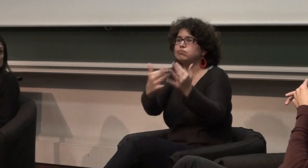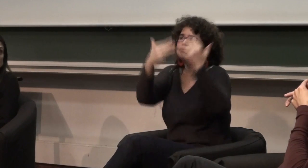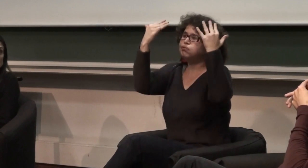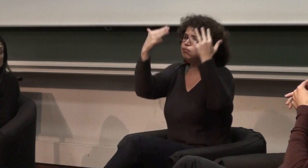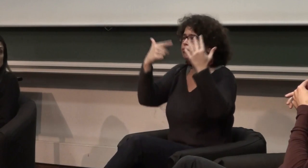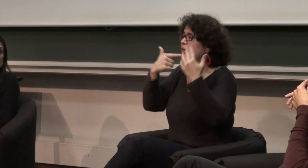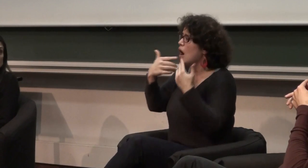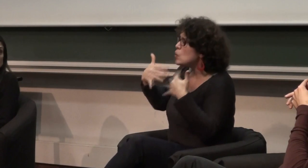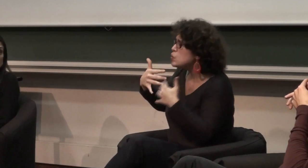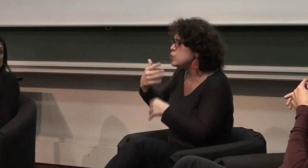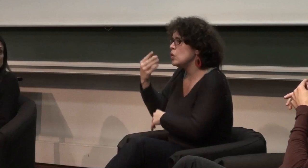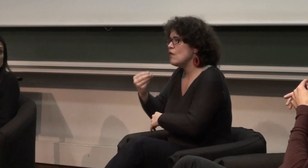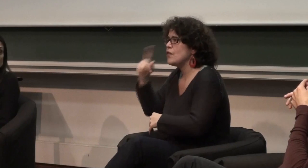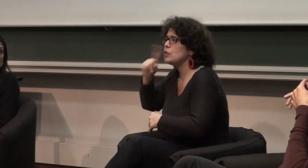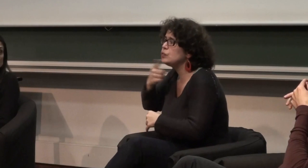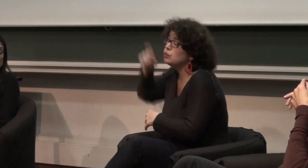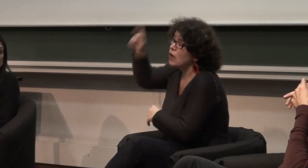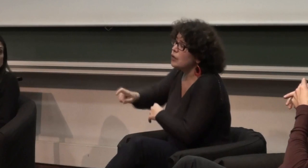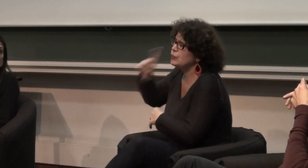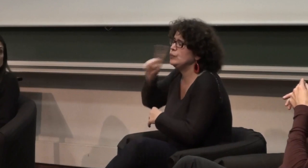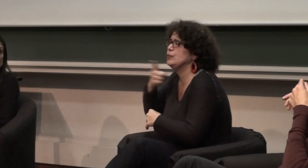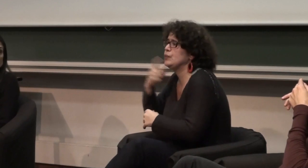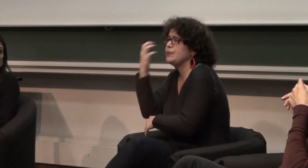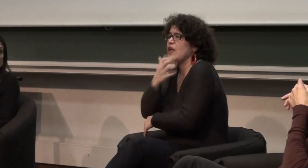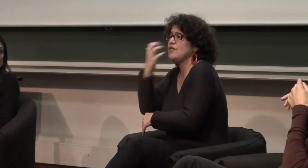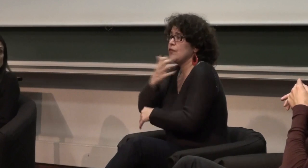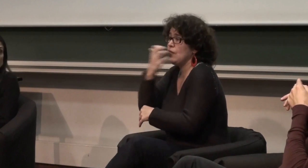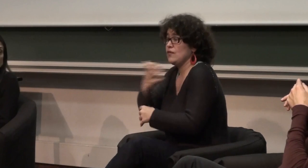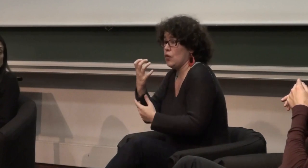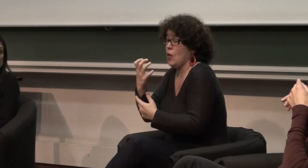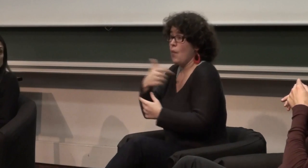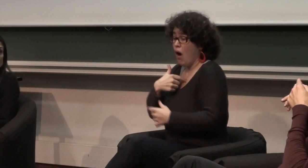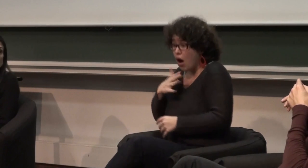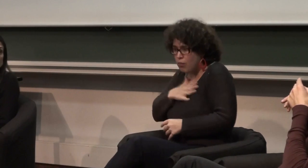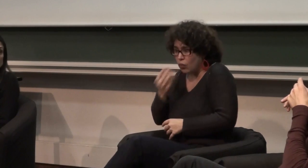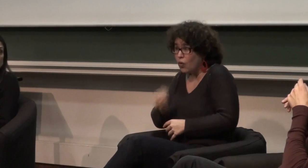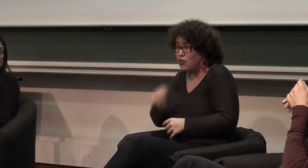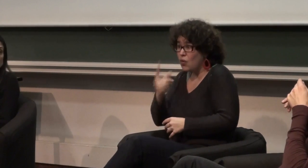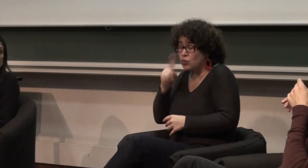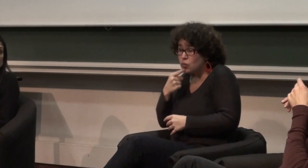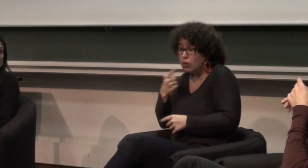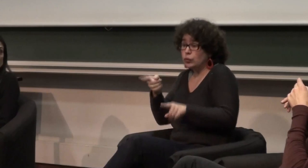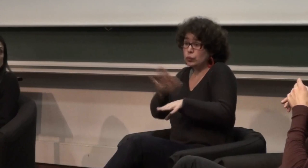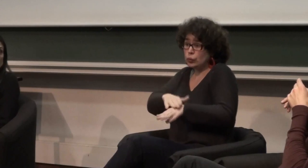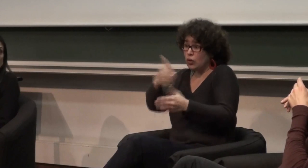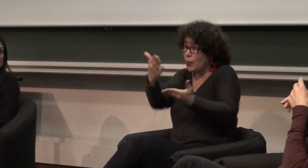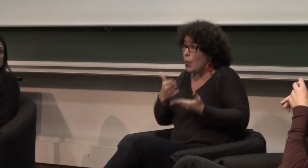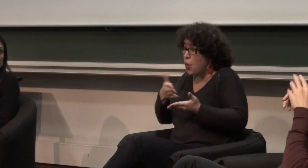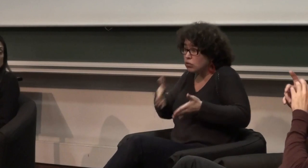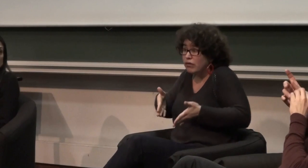5-6 en France et des enfants sourds voilà qui sont dans cette situation là sont rares et les parents